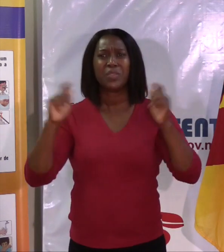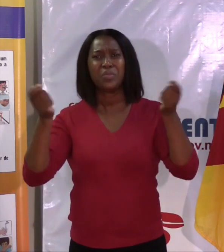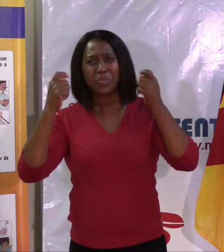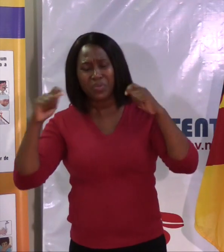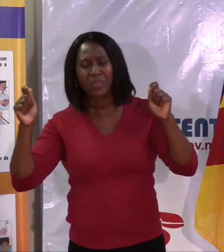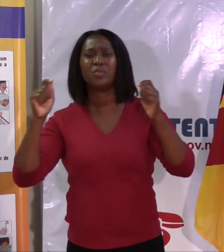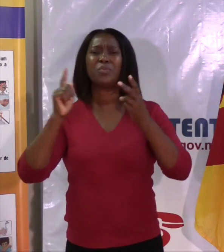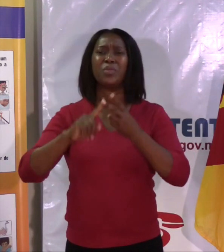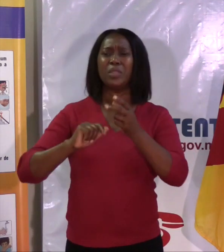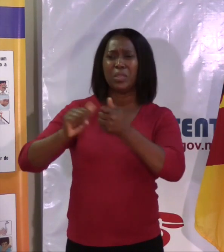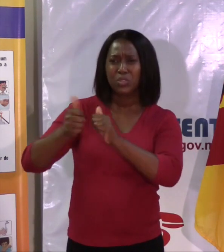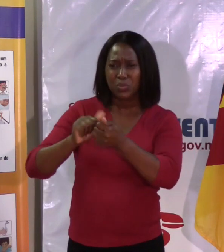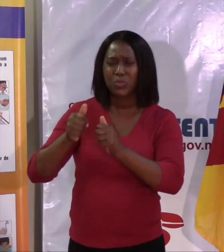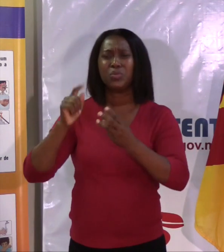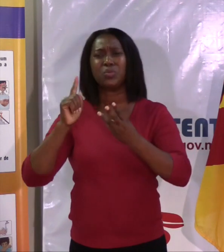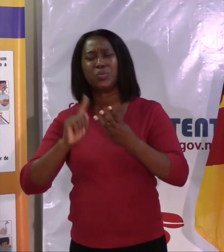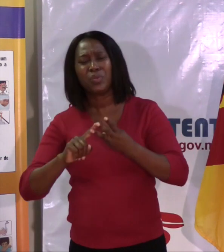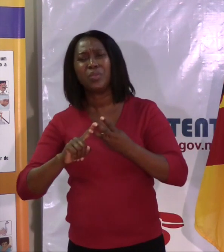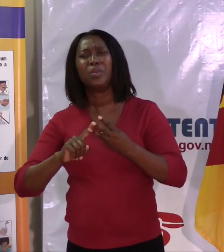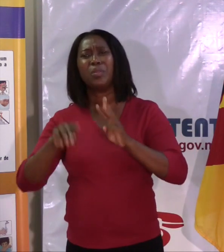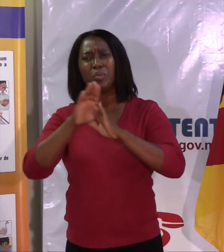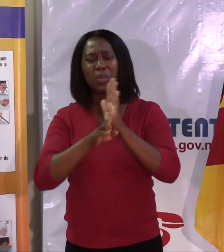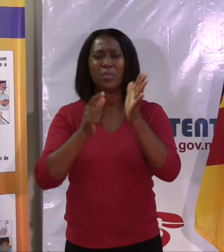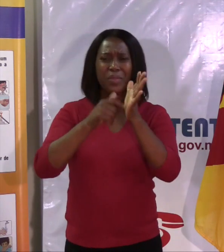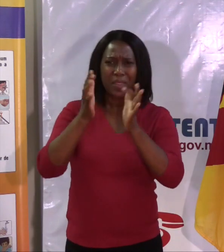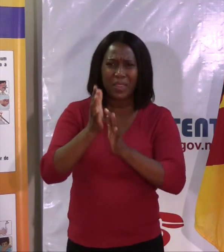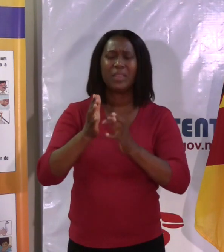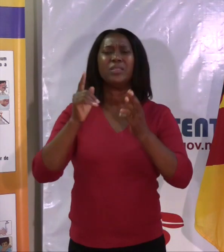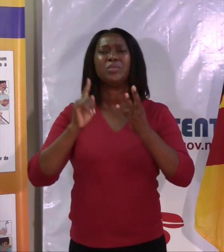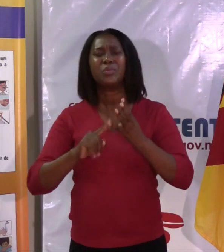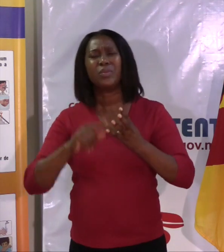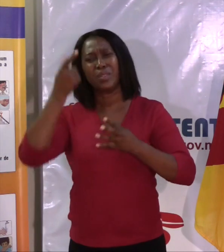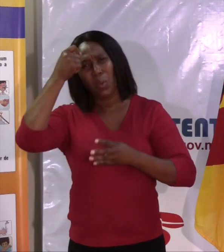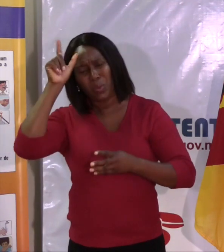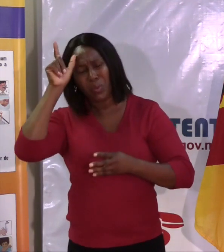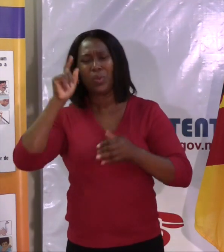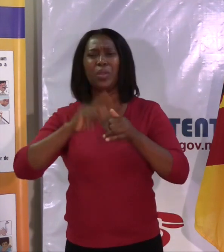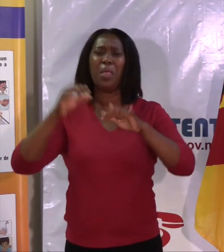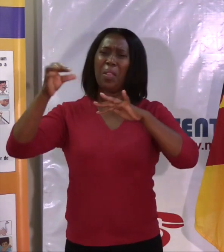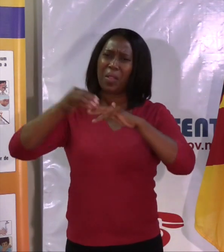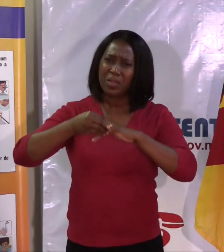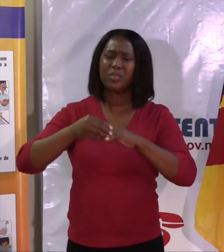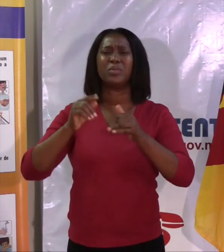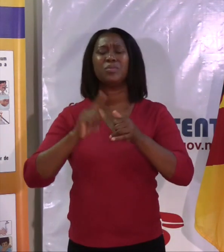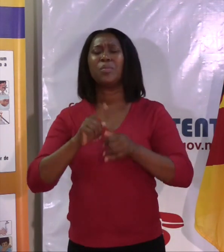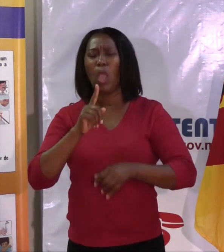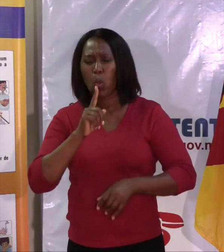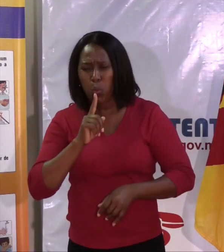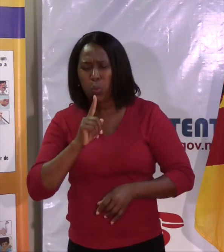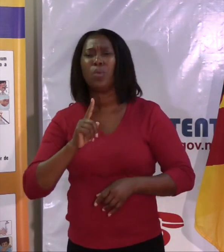culturais, cirrimonas religiosas, cirrimonas fúnebres, matrimônios, aniversários, encontros familiares,